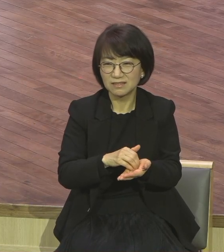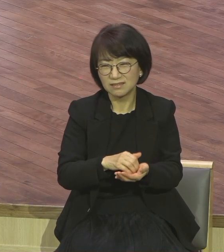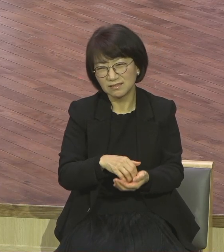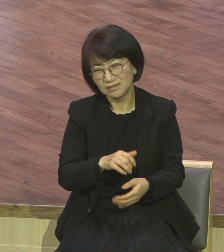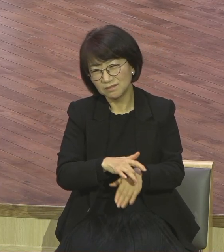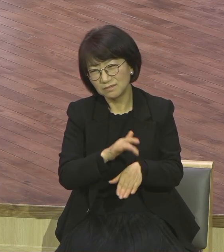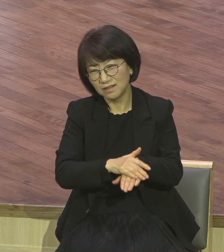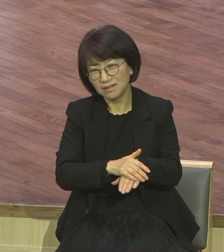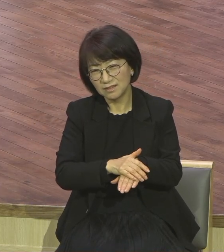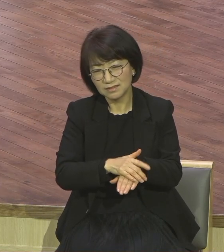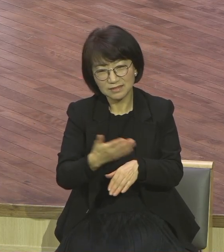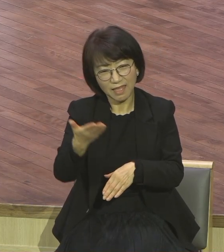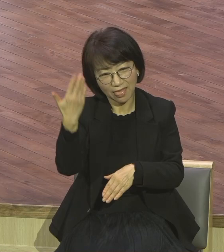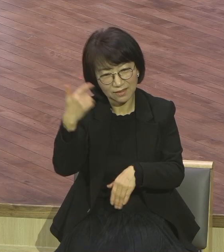옛날 체질로 확 돌아가 버렸죠.